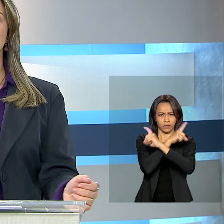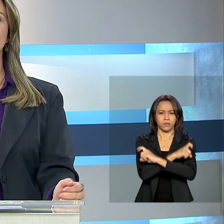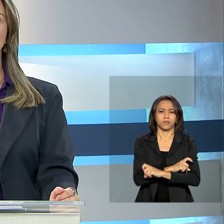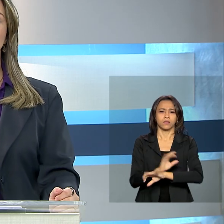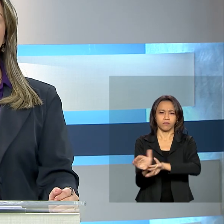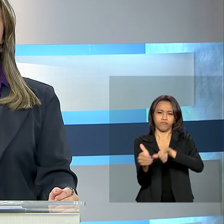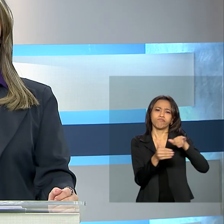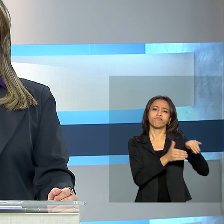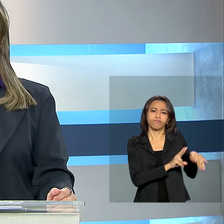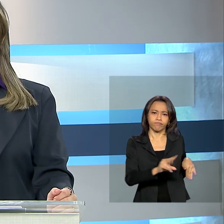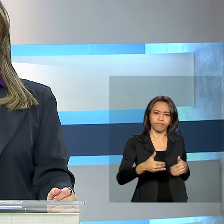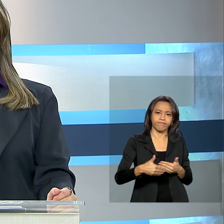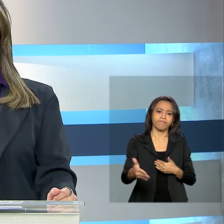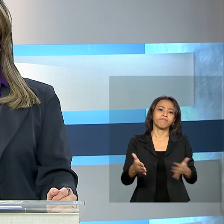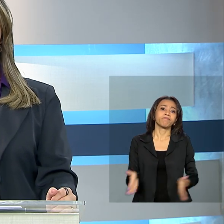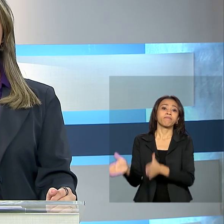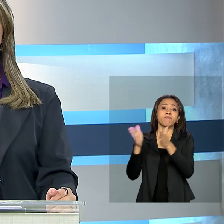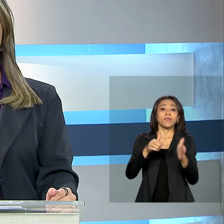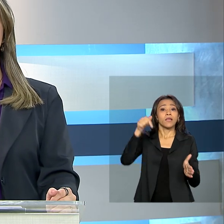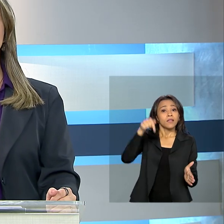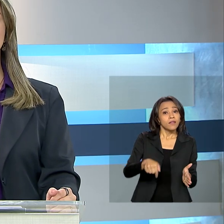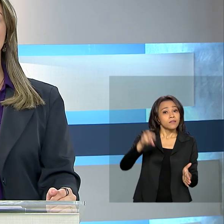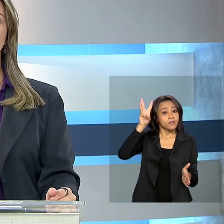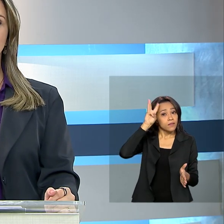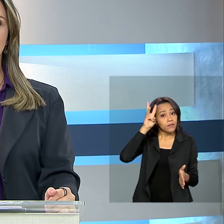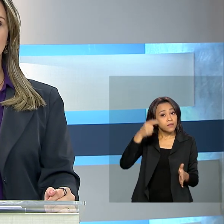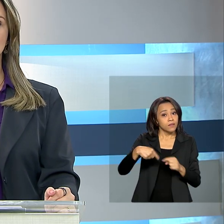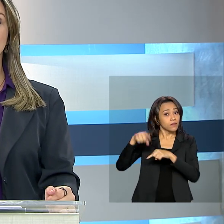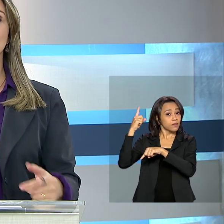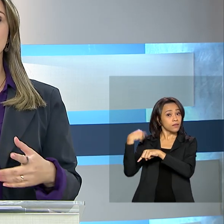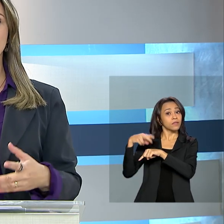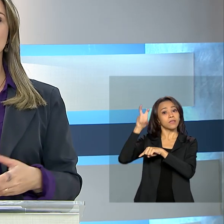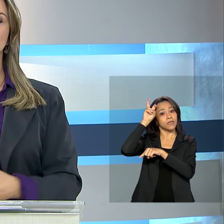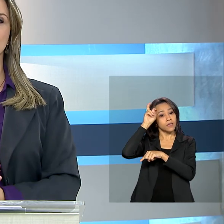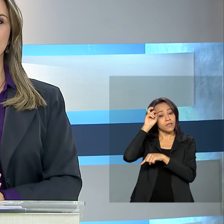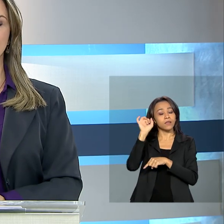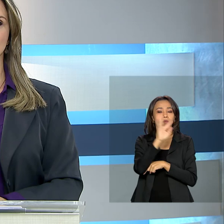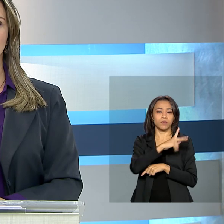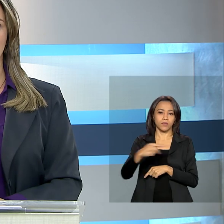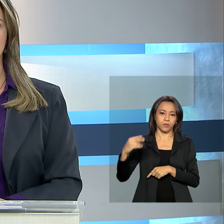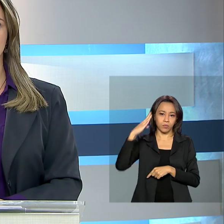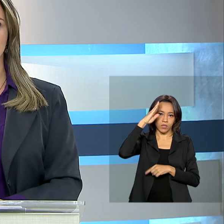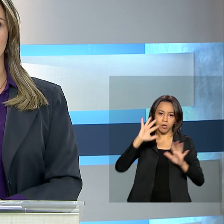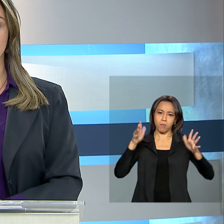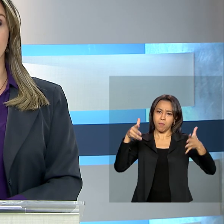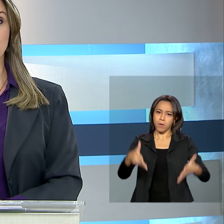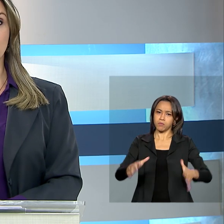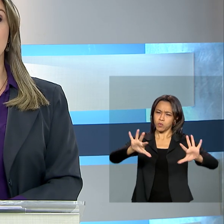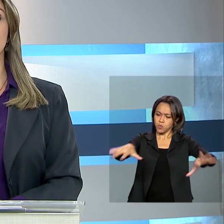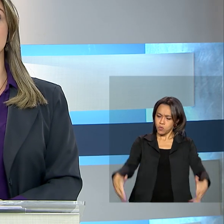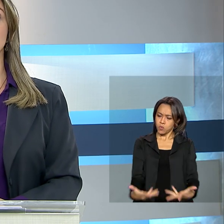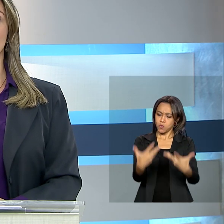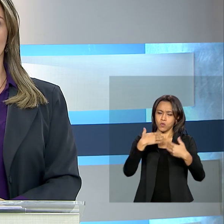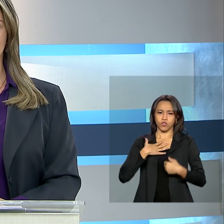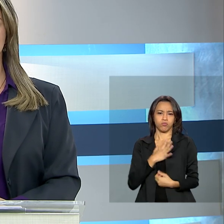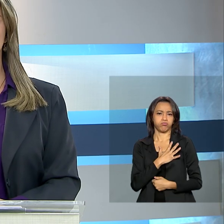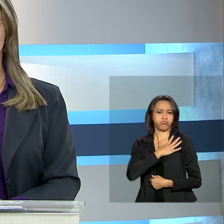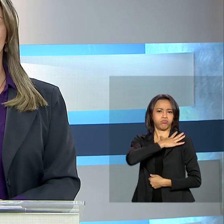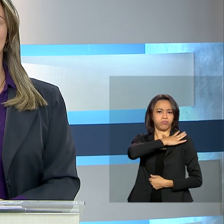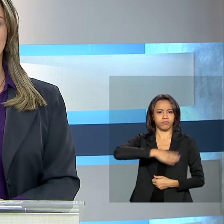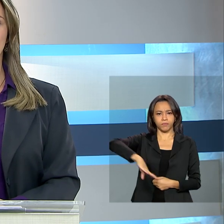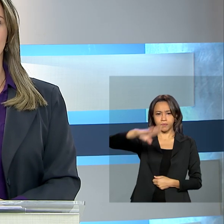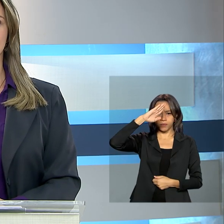Nessa quinta-feira, o presidente Jair Bolsonaro participou da solenidade de promoção de oficiais generais. A cerimônia representa o